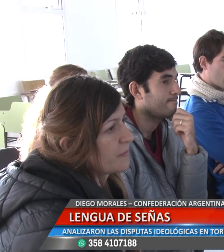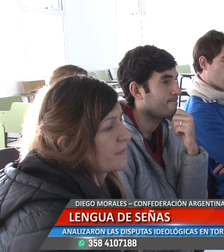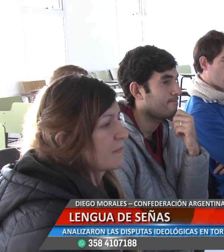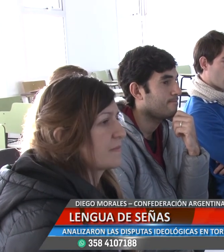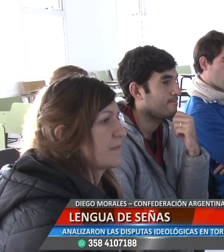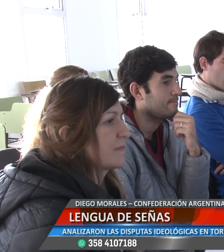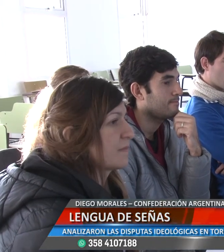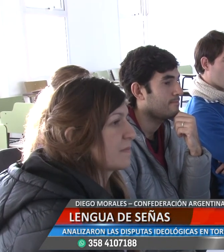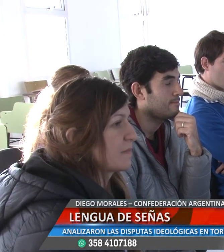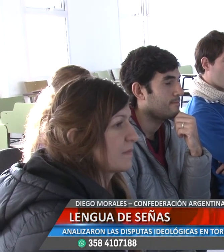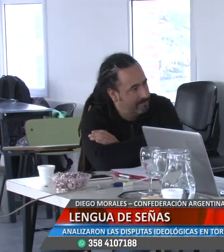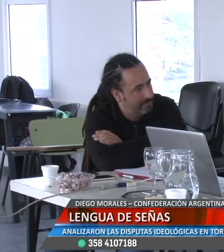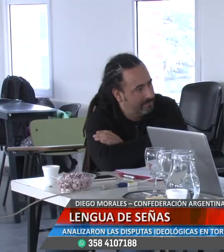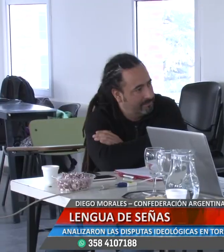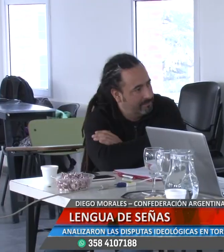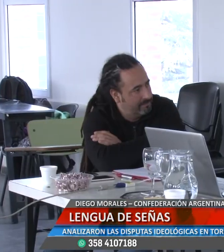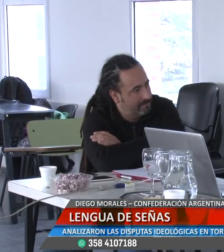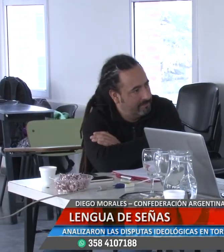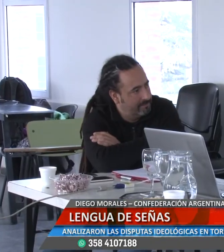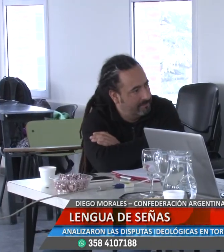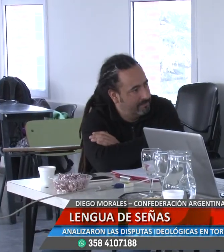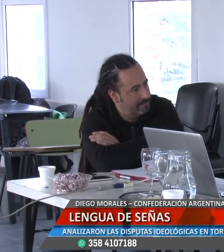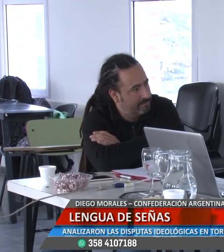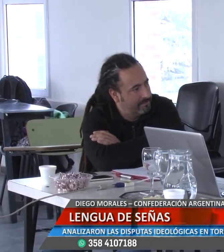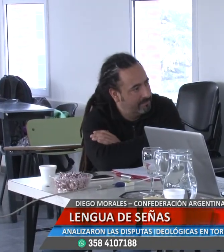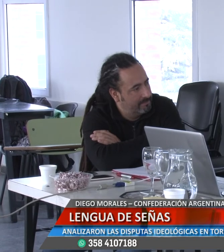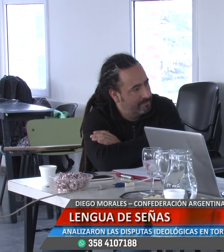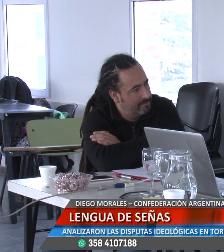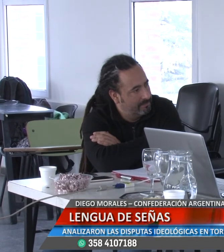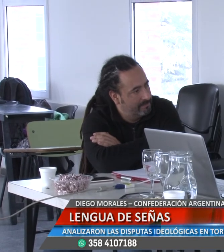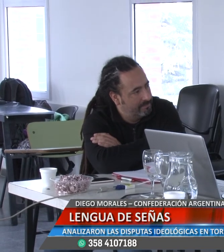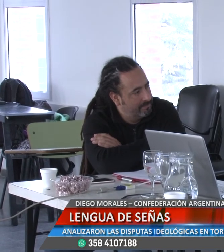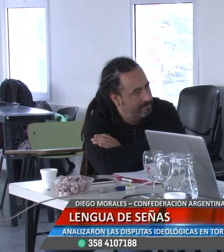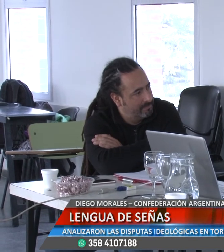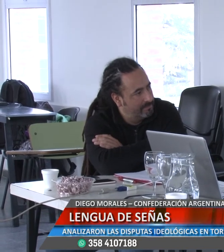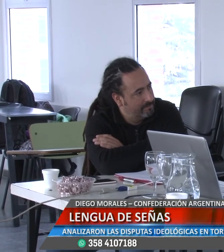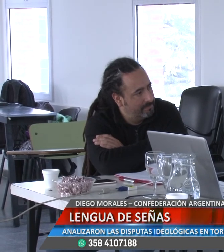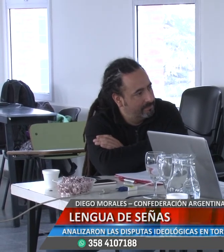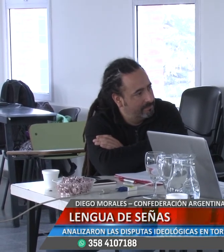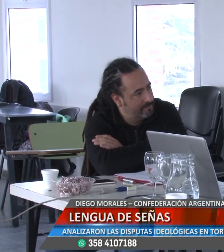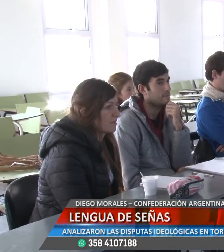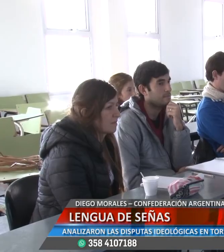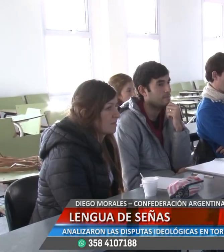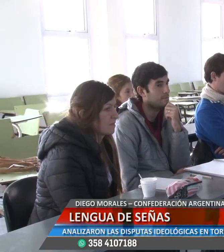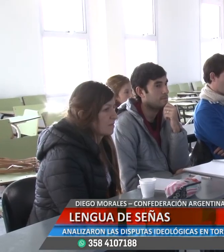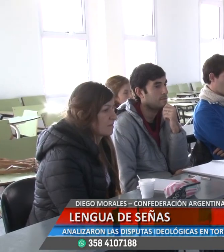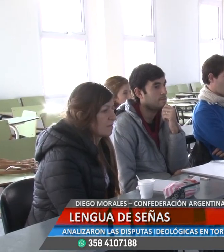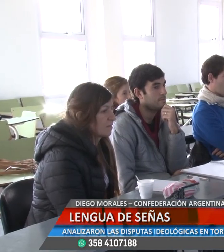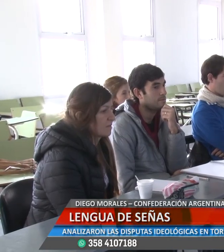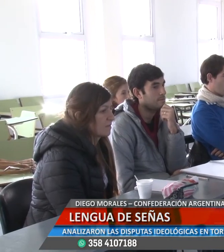para que sea nuestro interlocutor y que comprenda cómo es nuestra lucha, que nuestra lucha es lingüística.